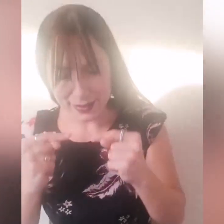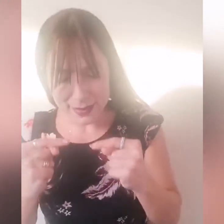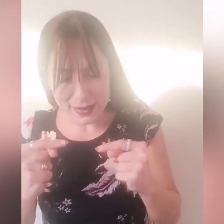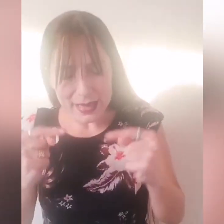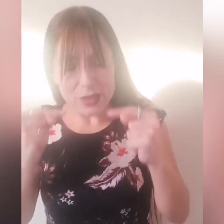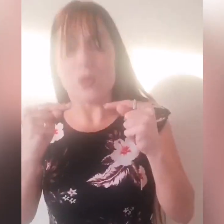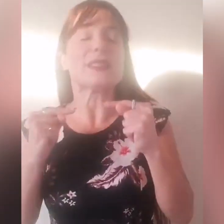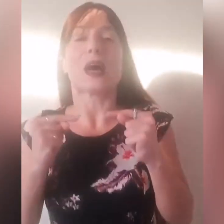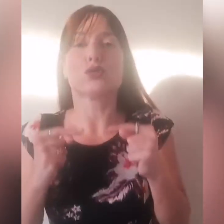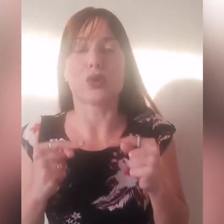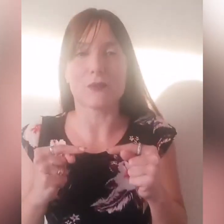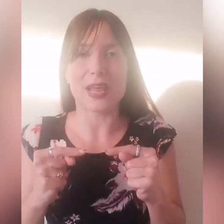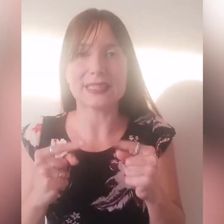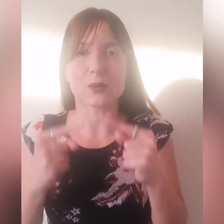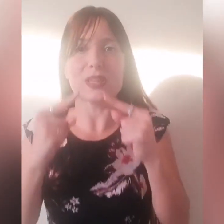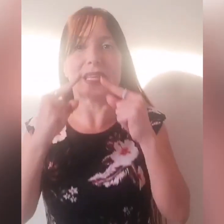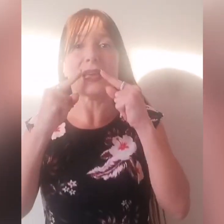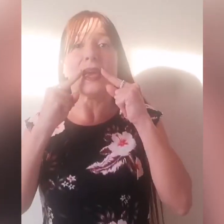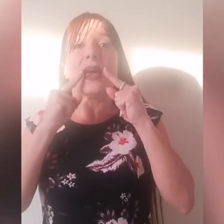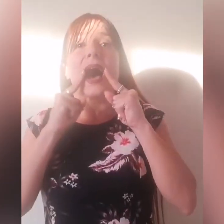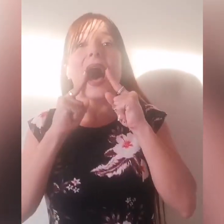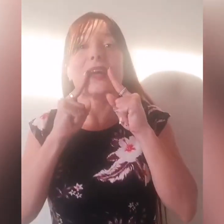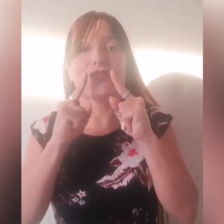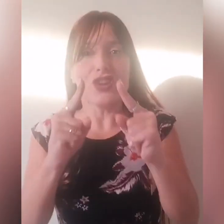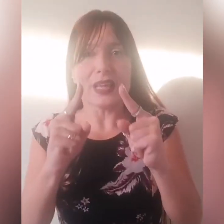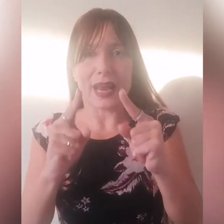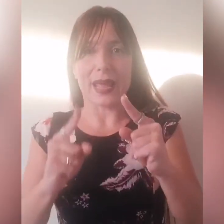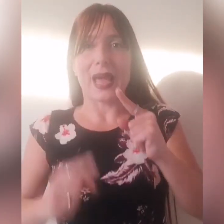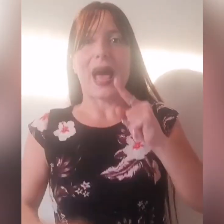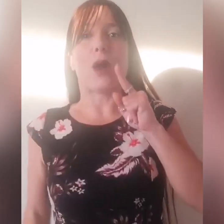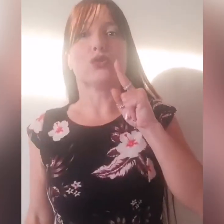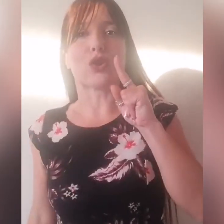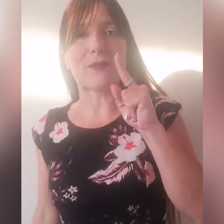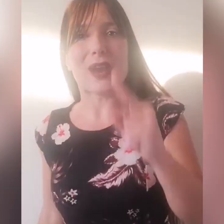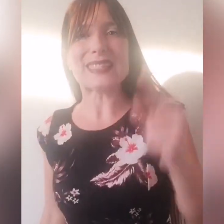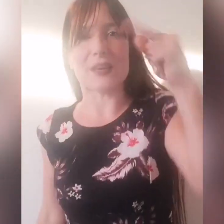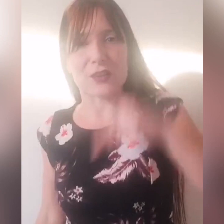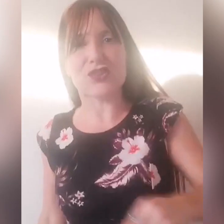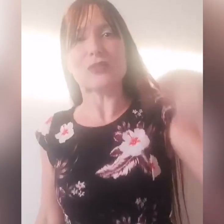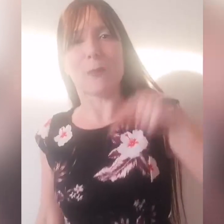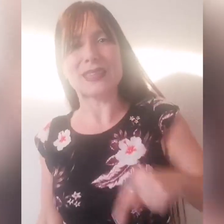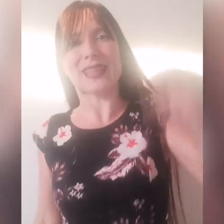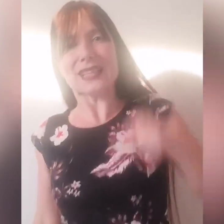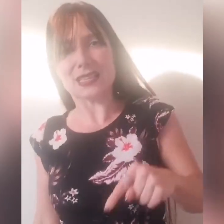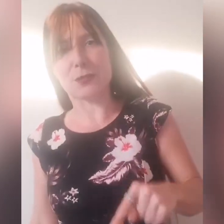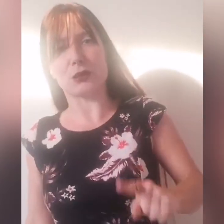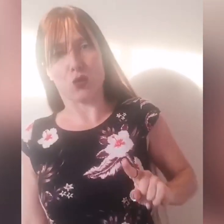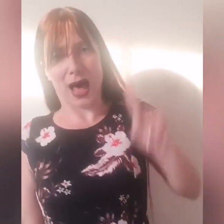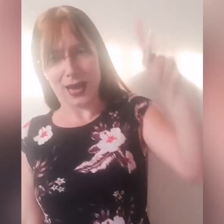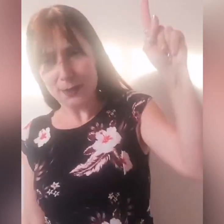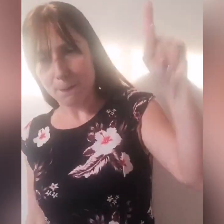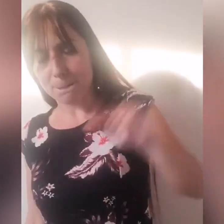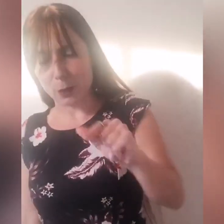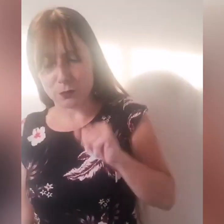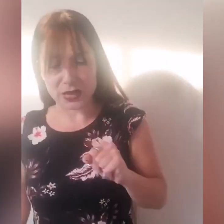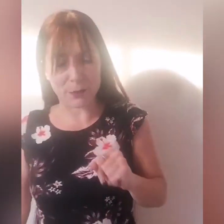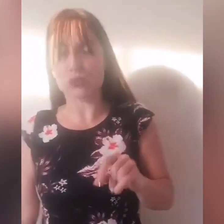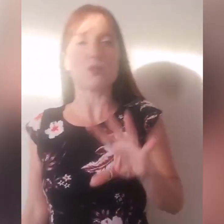in questa autorevolezza, quindi agire autorevolezza facendo battaglia spirituale, dopo vi riporto un